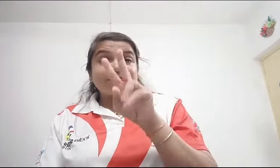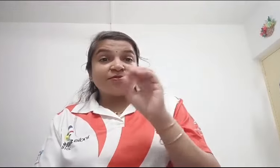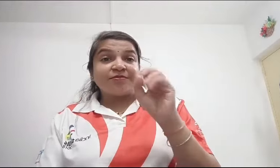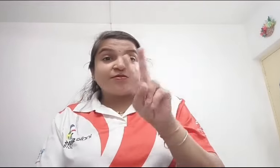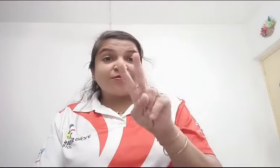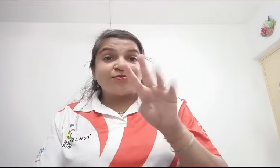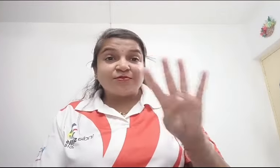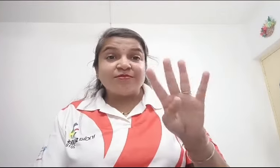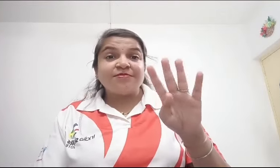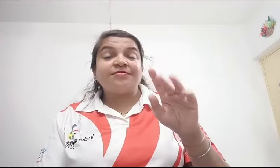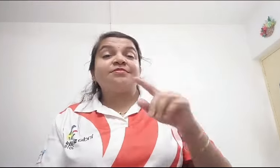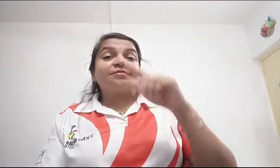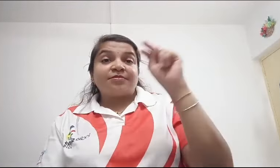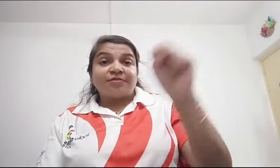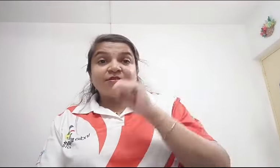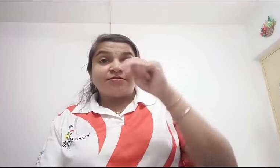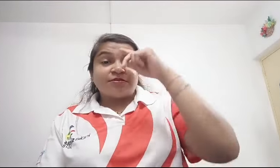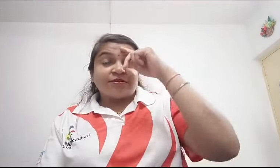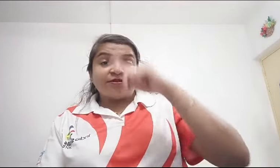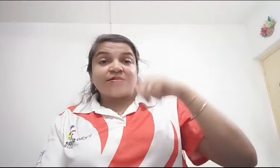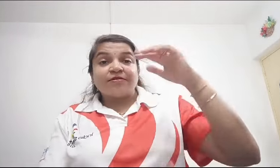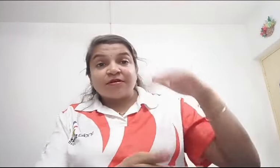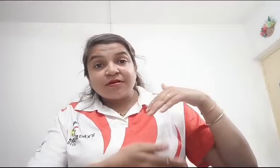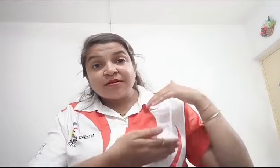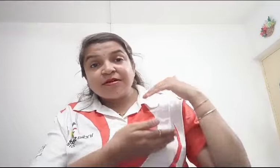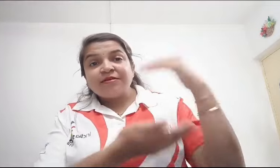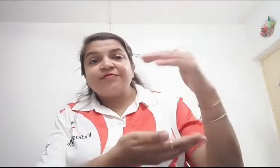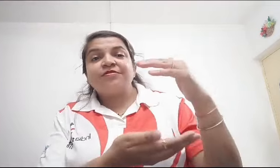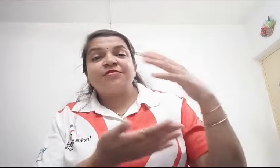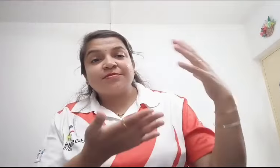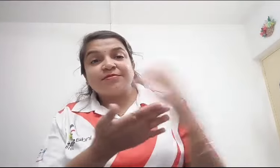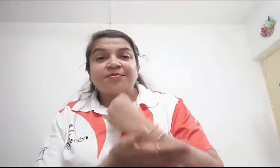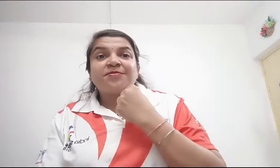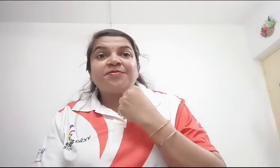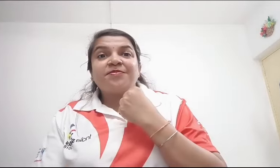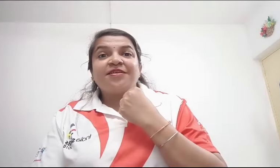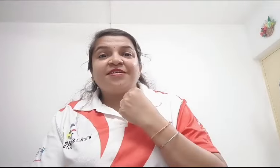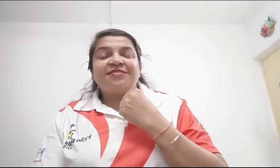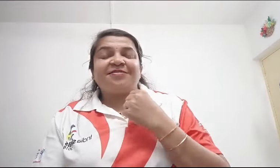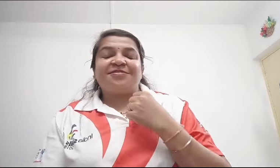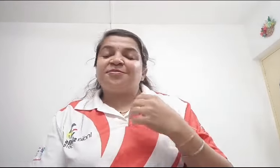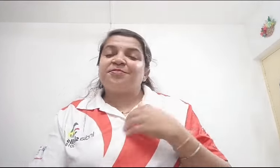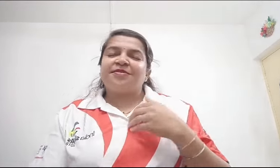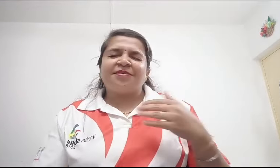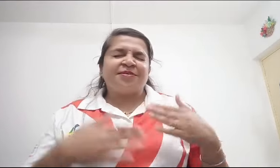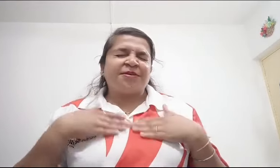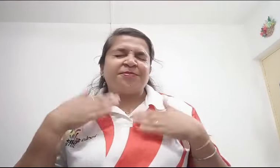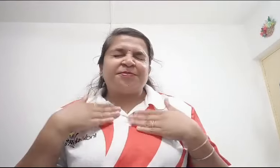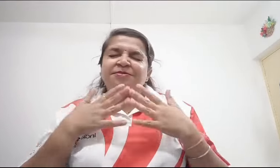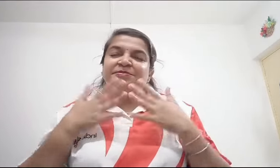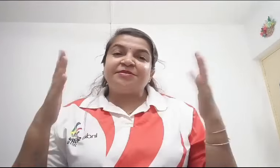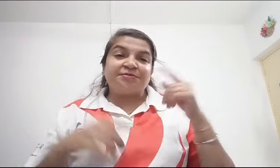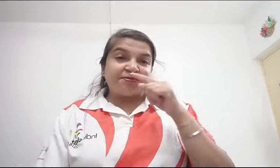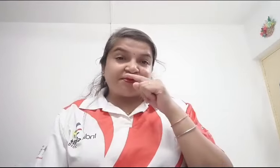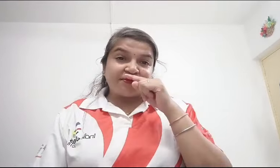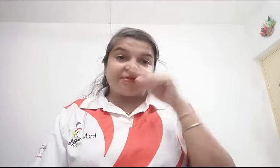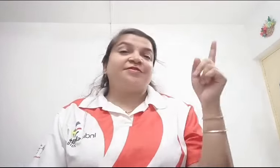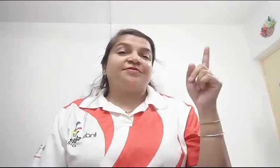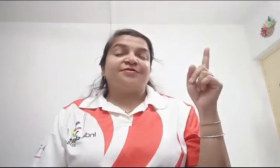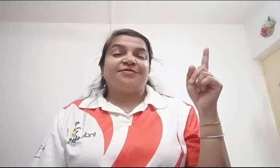के लिए नैशनल सर्वस्रेश्ट दिव्यांग का अवर्ड मिला, ये मेरे लिए बहुत बहुत स्पेशल और